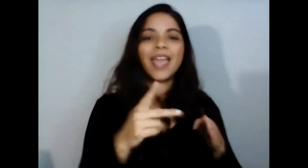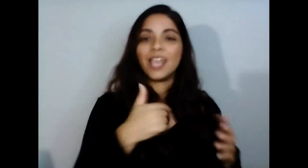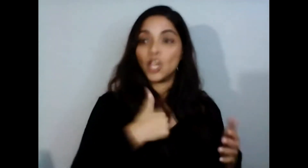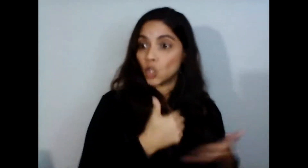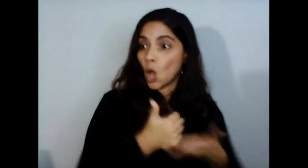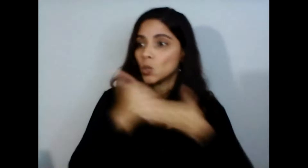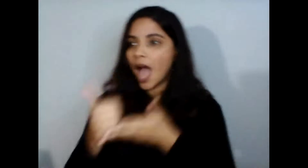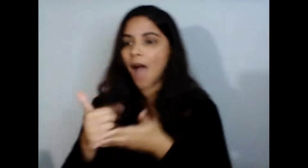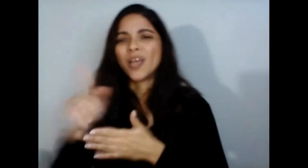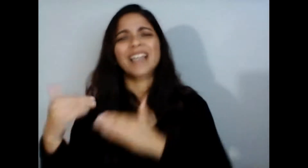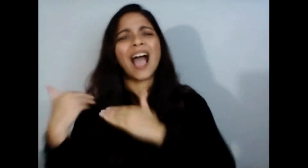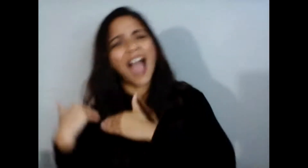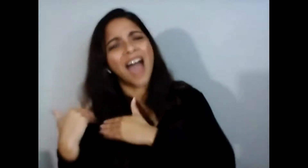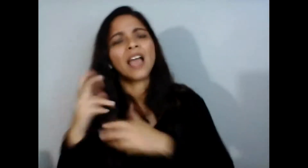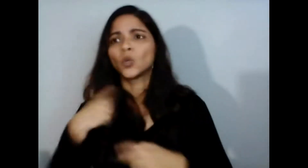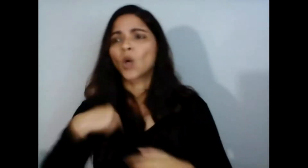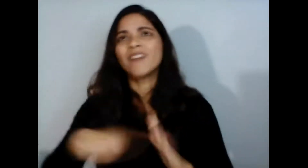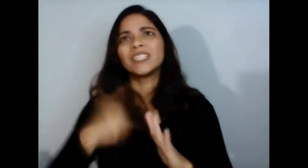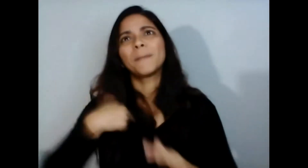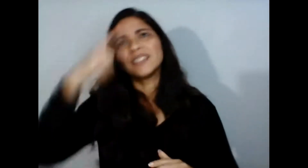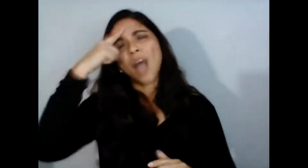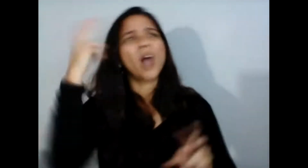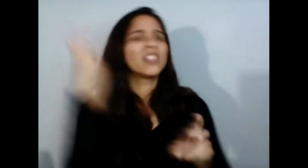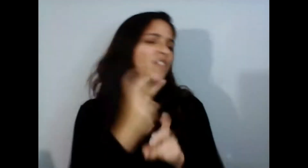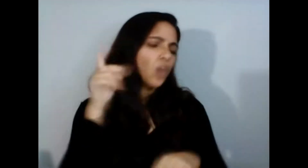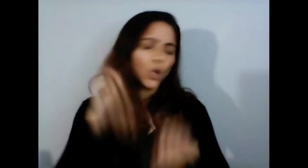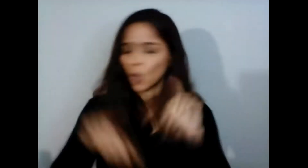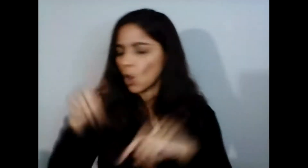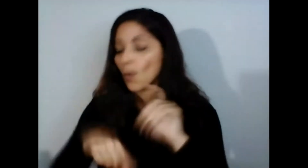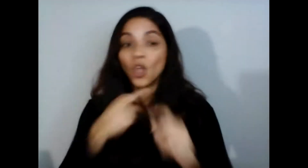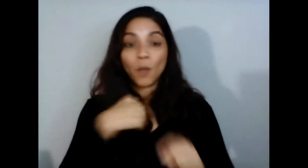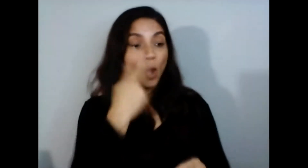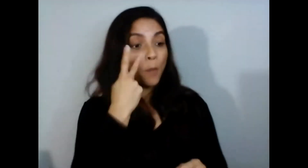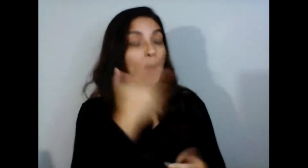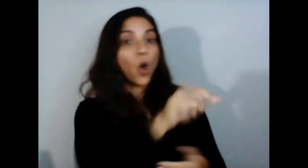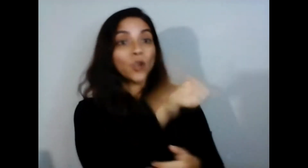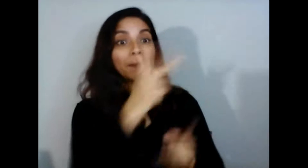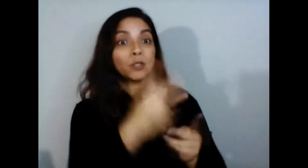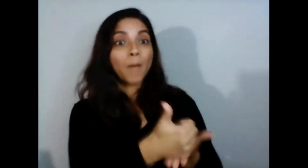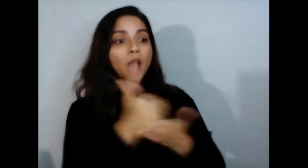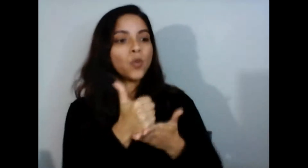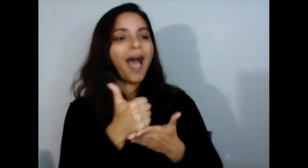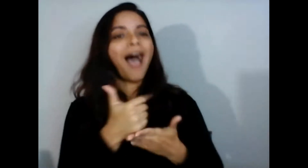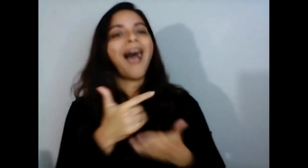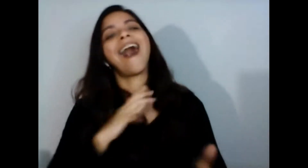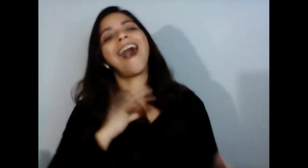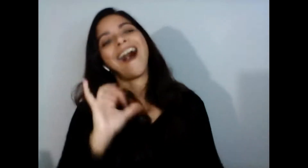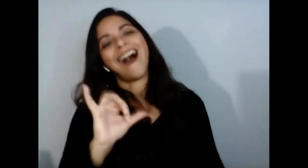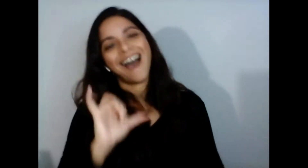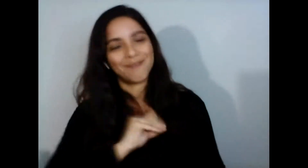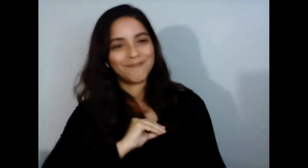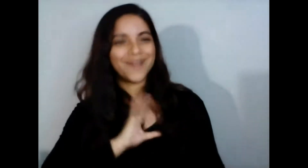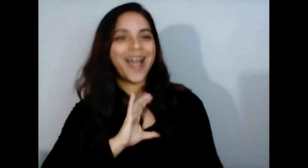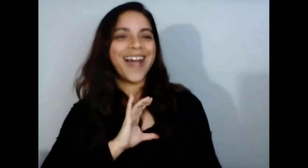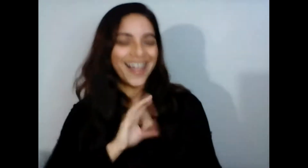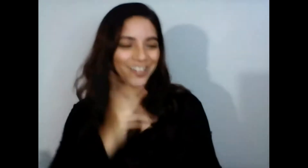especialmente para líderes que están dejándolo todo ahí y esto pues nos da paso a como Miriam nos compartió